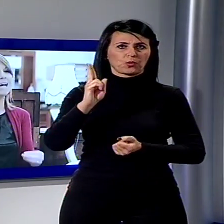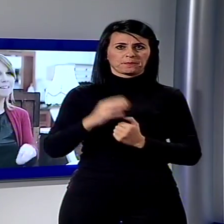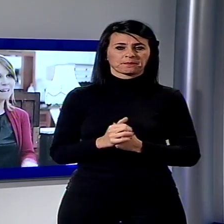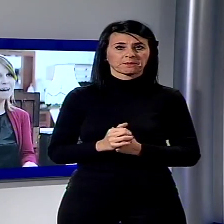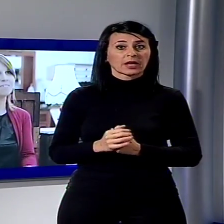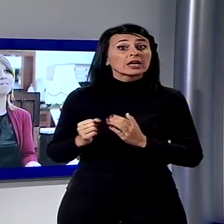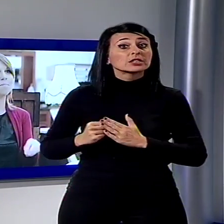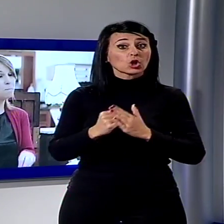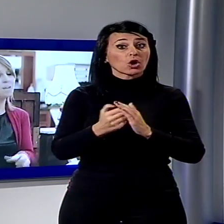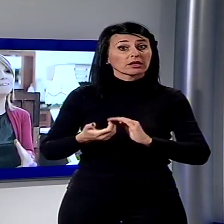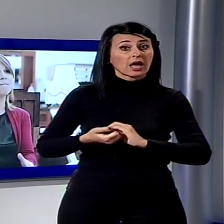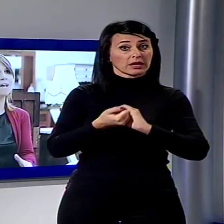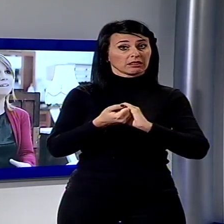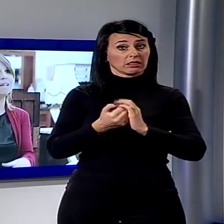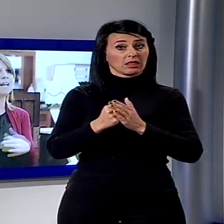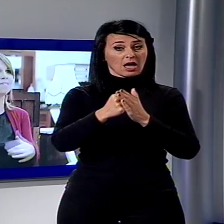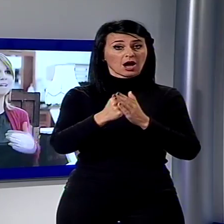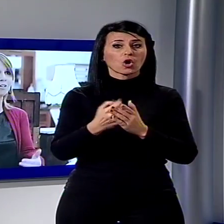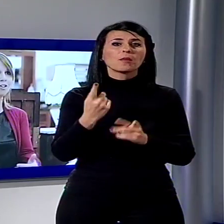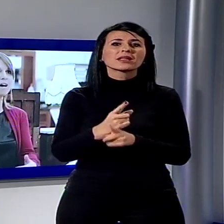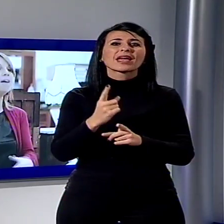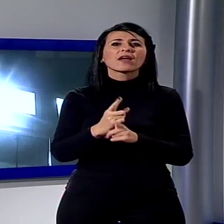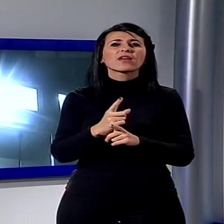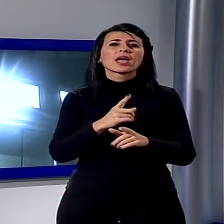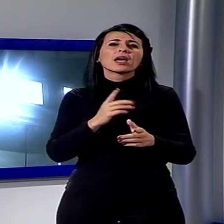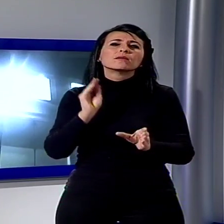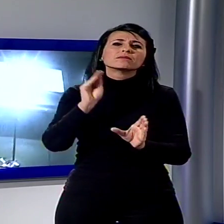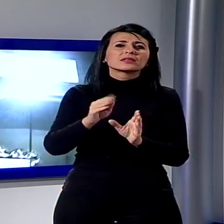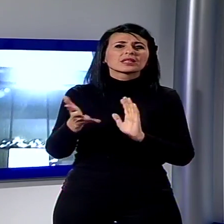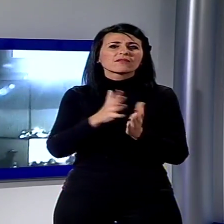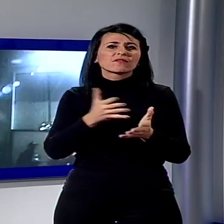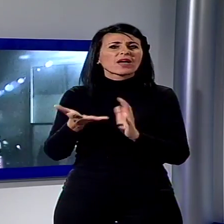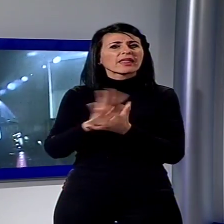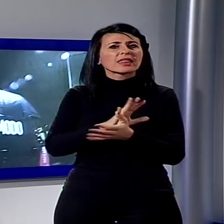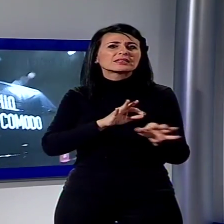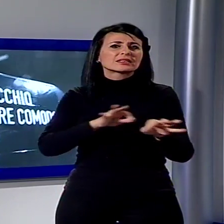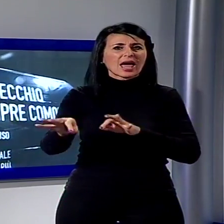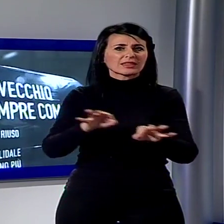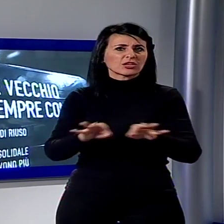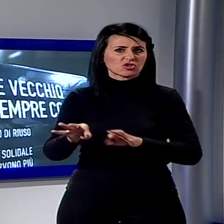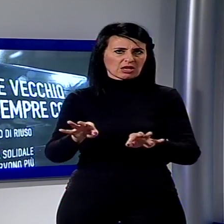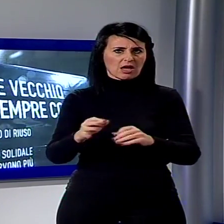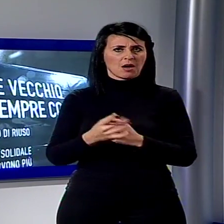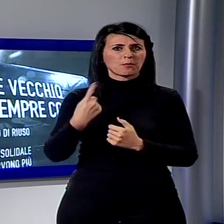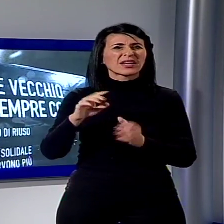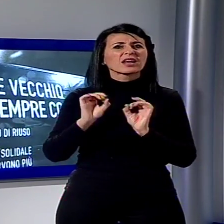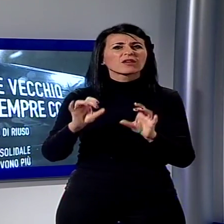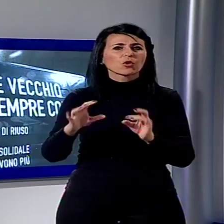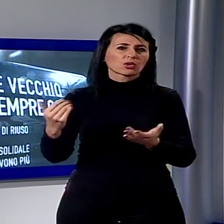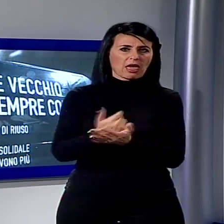entrasse prepotentemente nella strategia per i rifiuti zero. Il sistema è articolato in tre centri, un punto